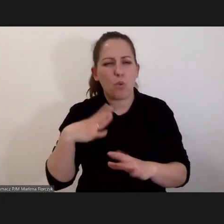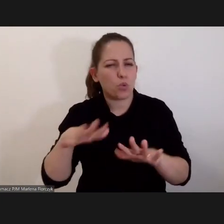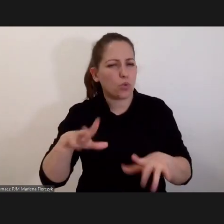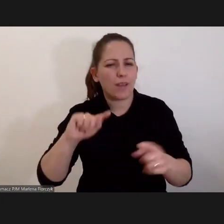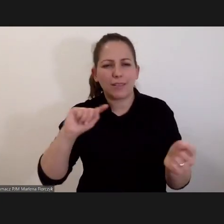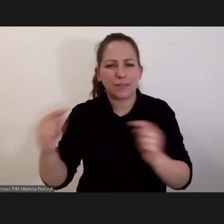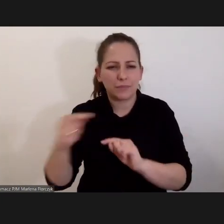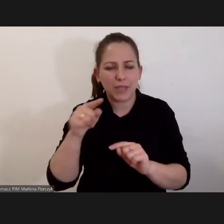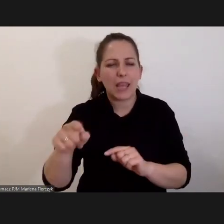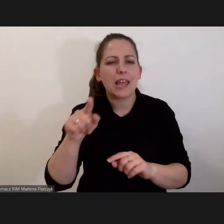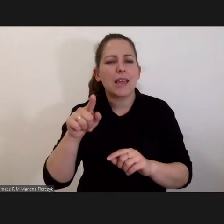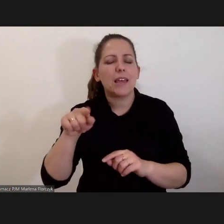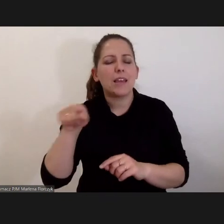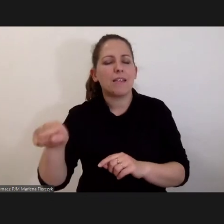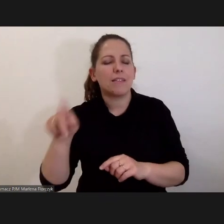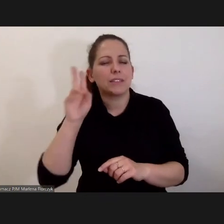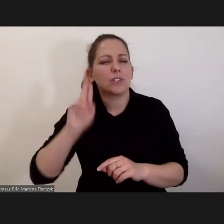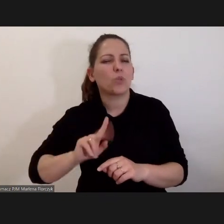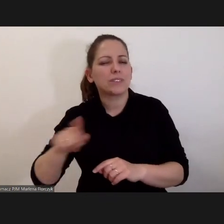temat Sędzia Śledczego.